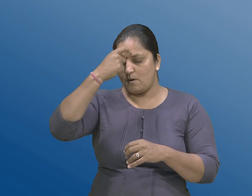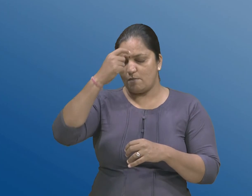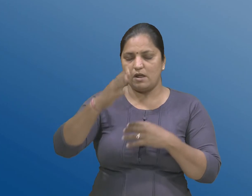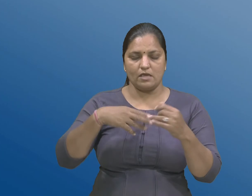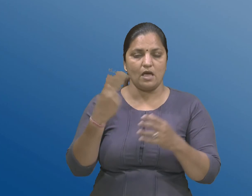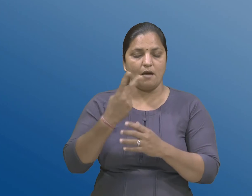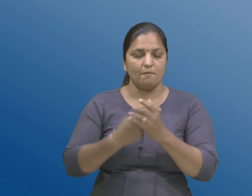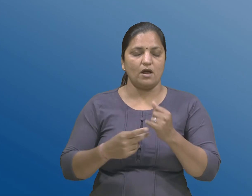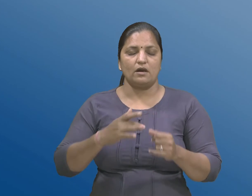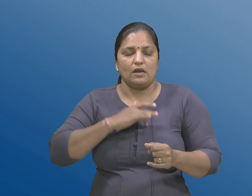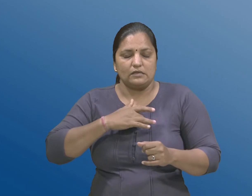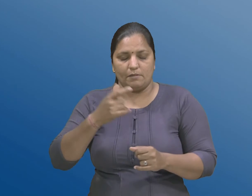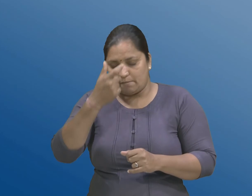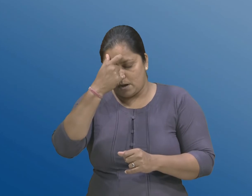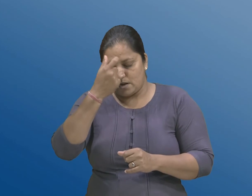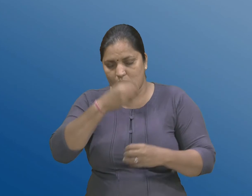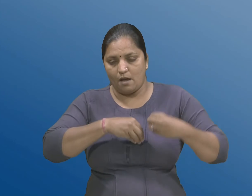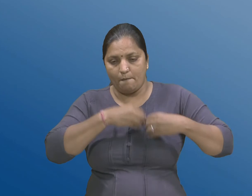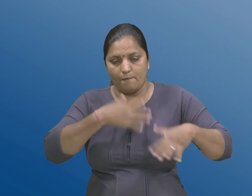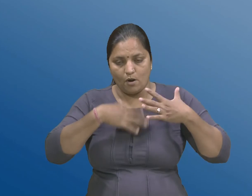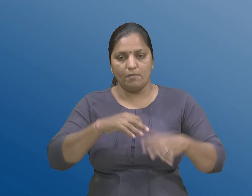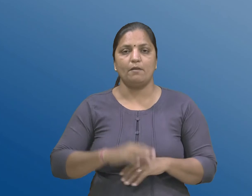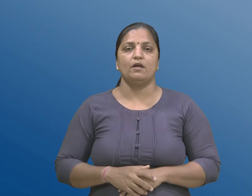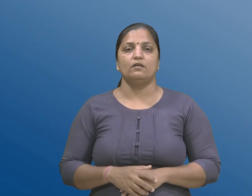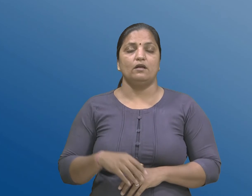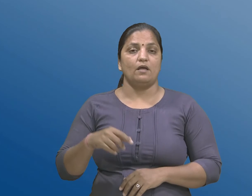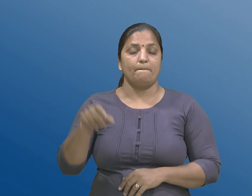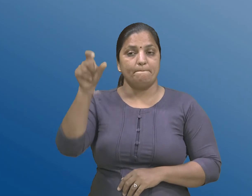वेदनाने कारणे परिणमती, मानव, क्रिया,